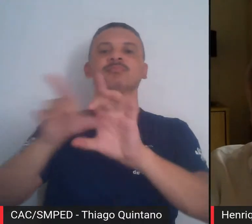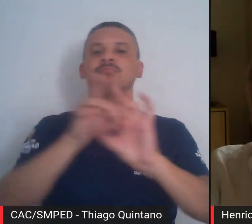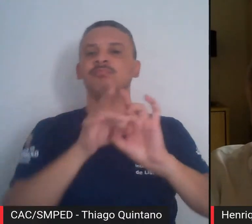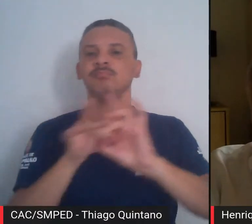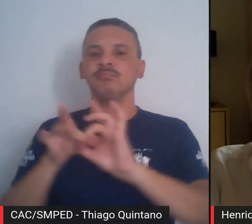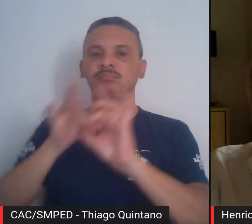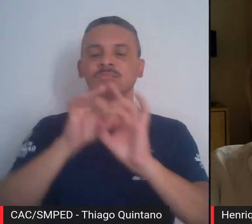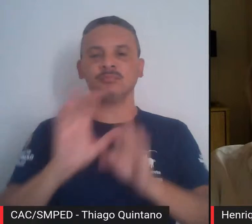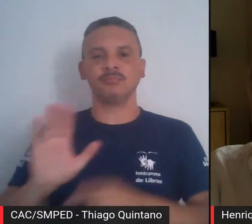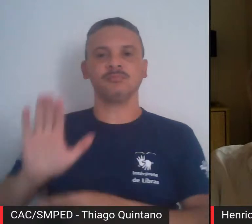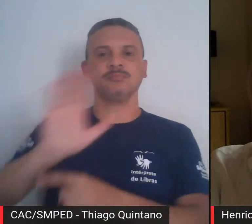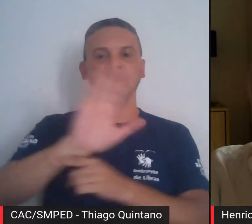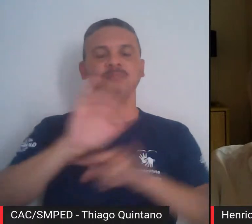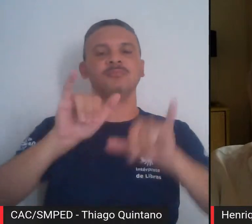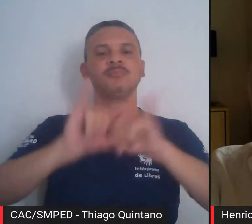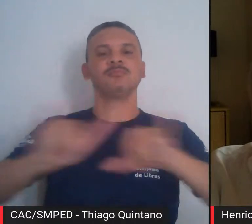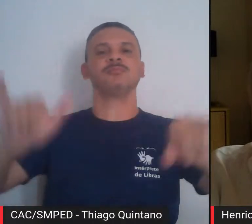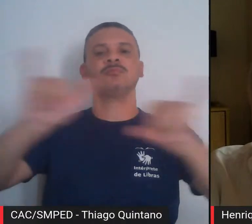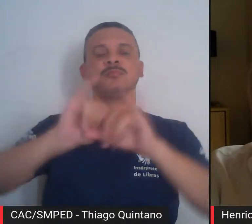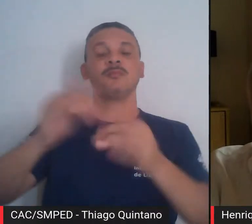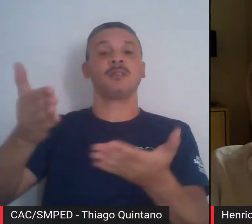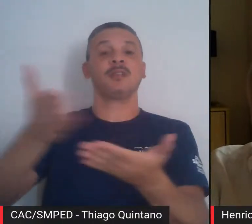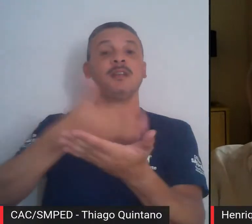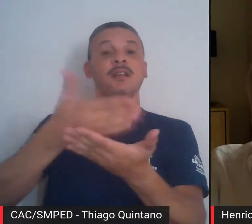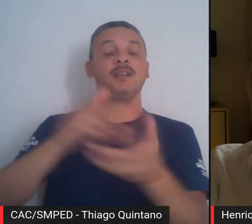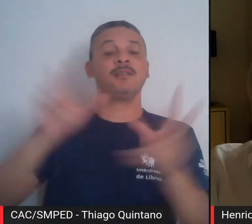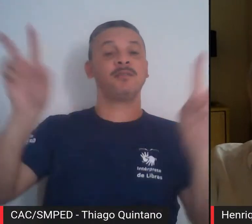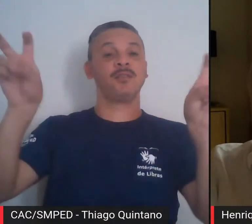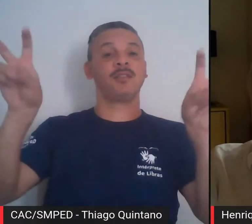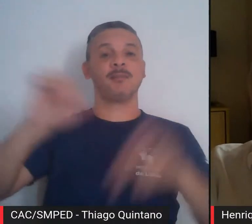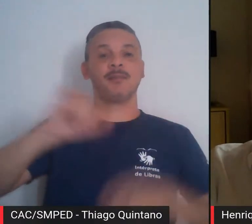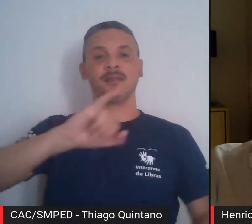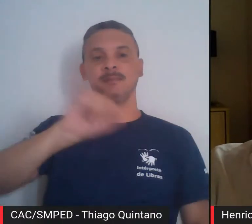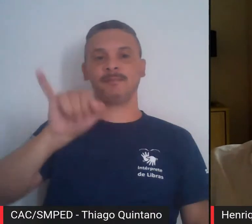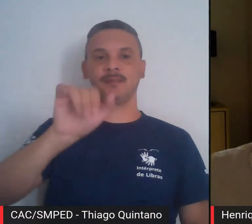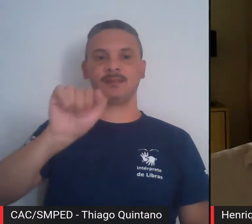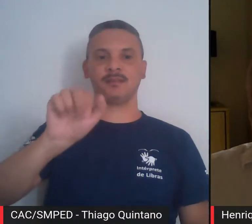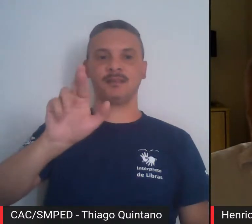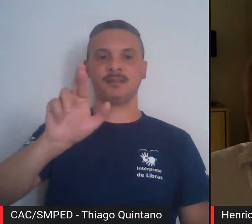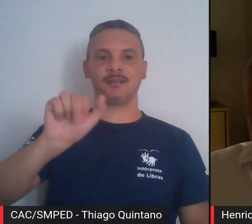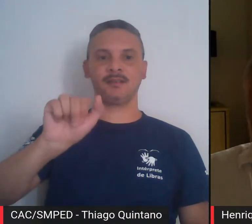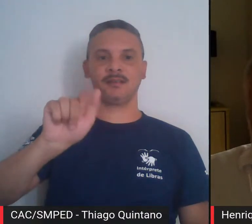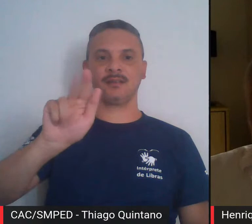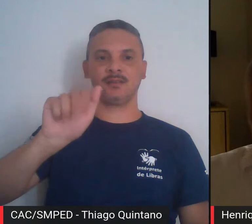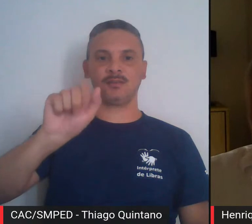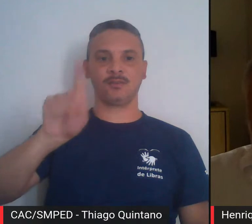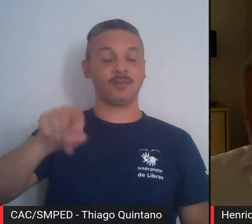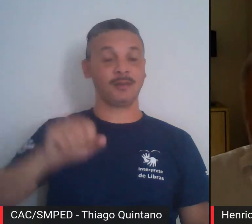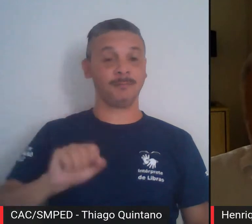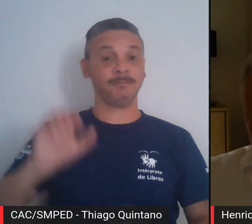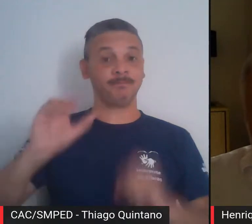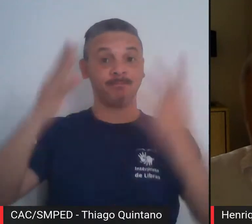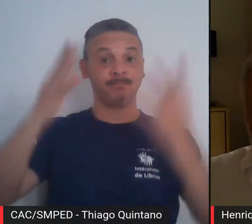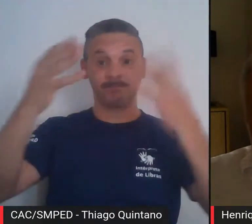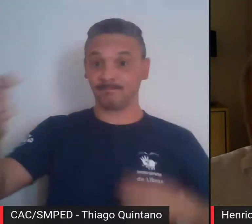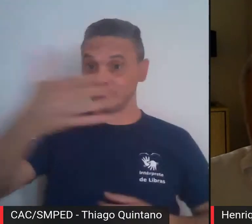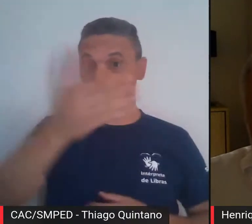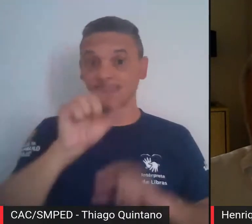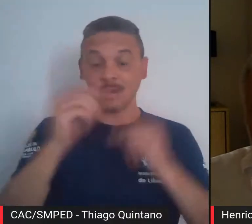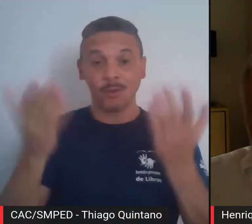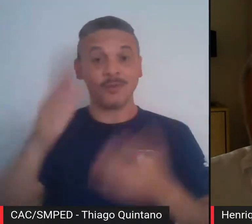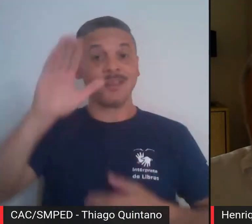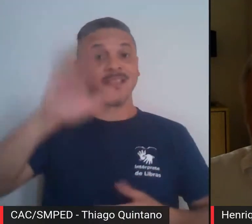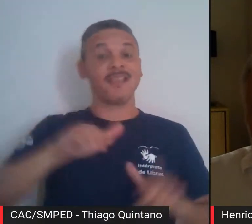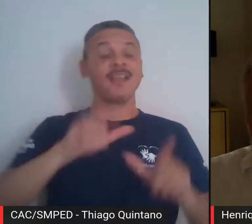viabilizou a publicação do livro Jaraguá. E para comemorar o lançamento, reunimos, neste final de tarde,